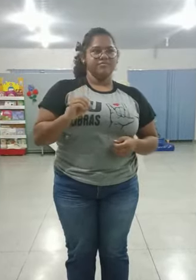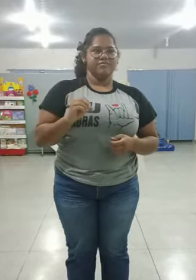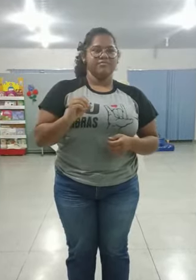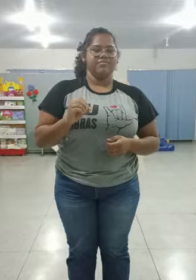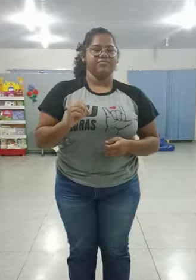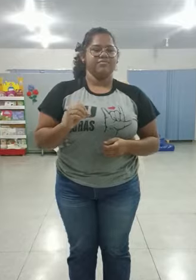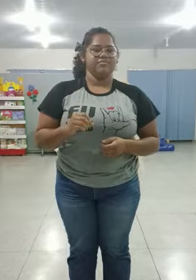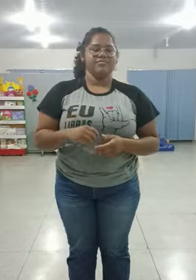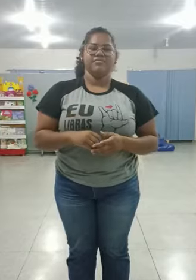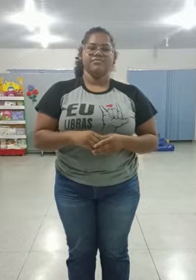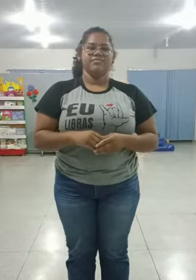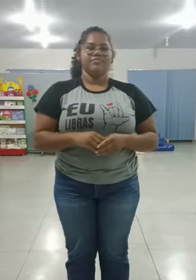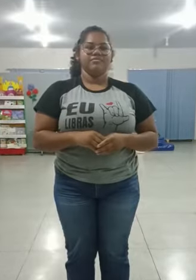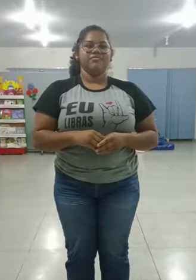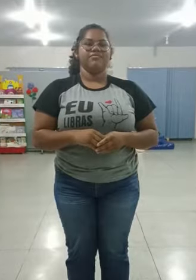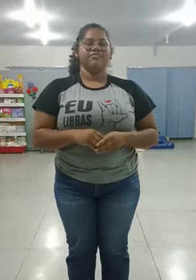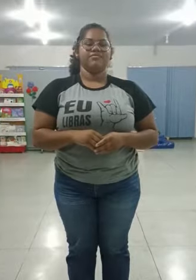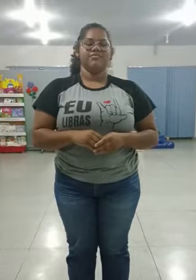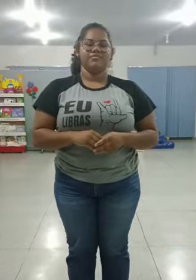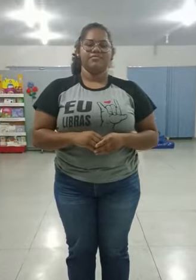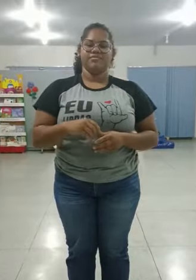E a outra vai aguentar.